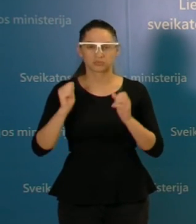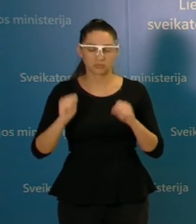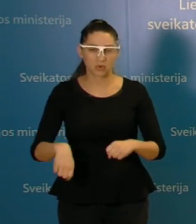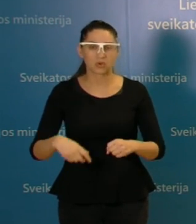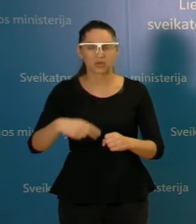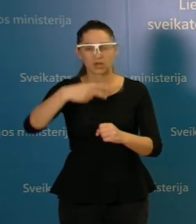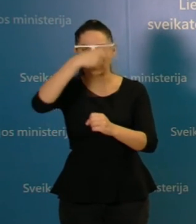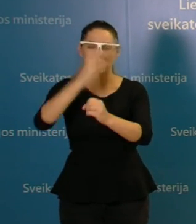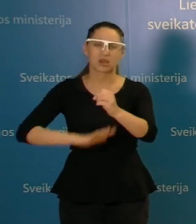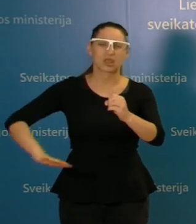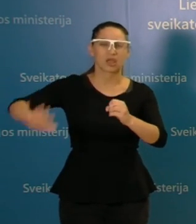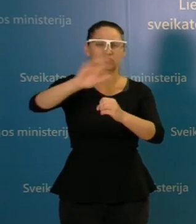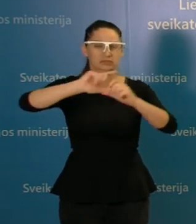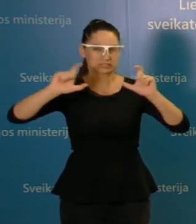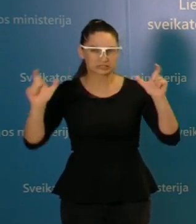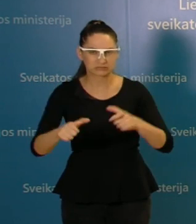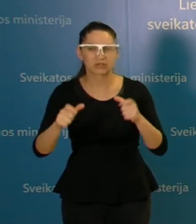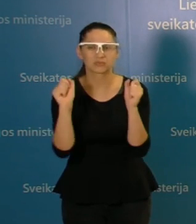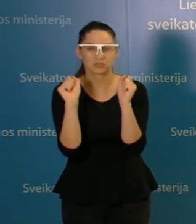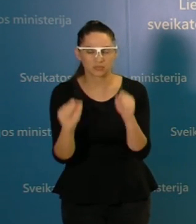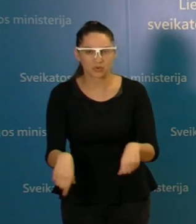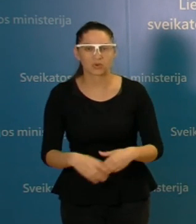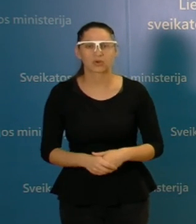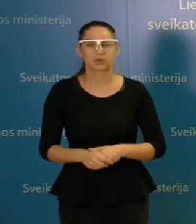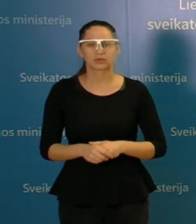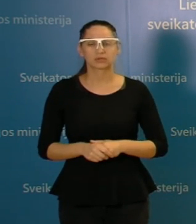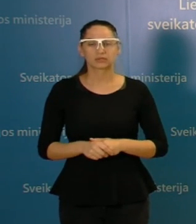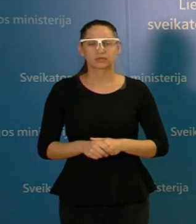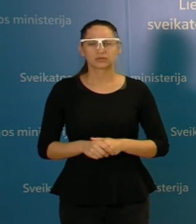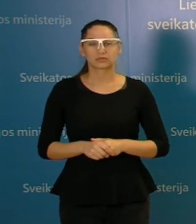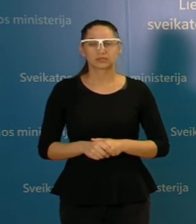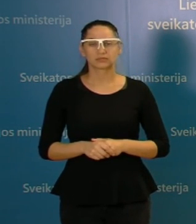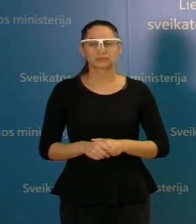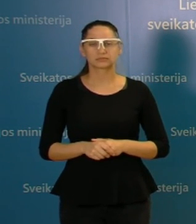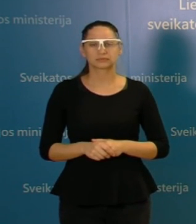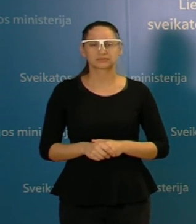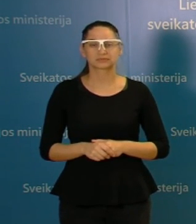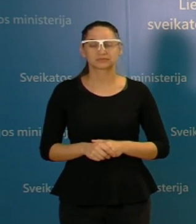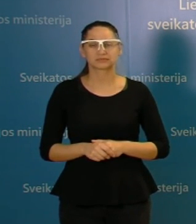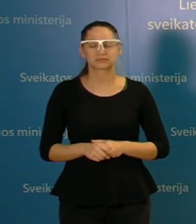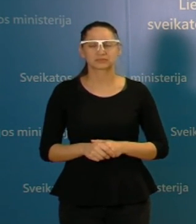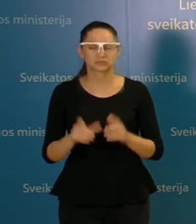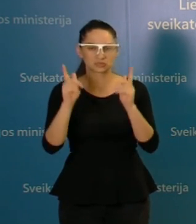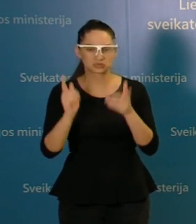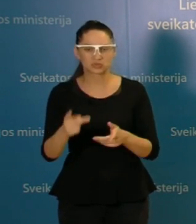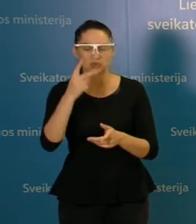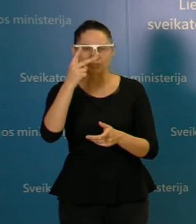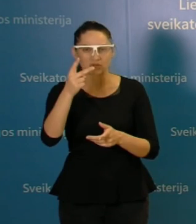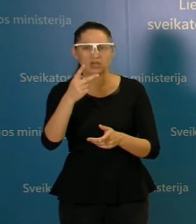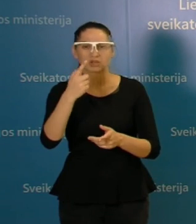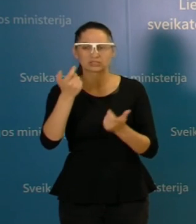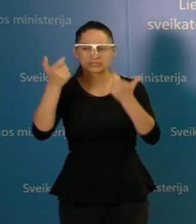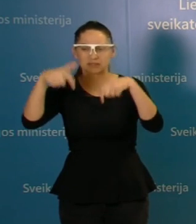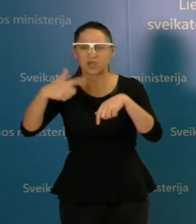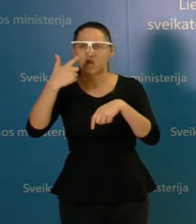karantinas paskelbtas, nes, kaip jūs teisingai ir sakot, vis mažesnis ir mažesnis skaičių